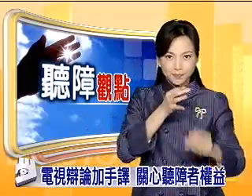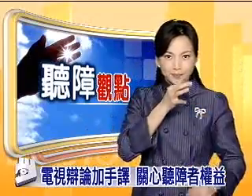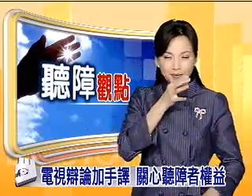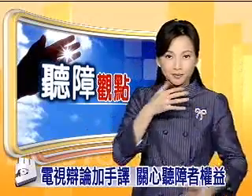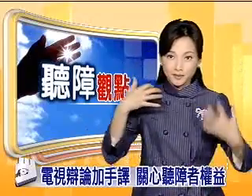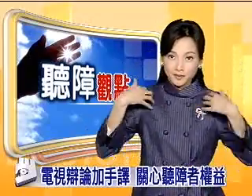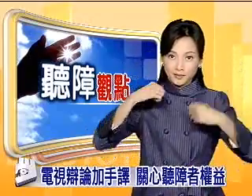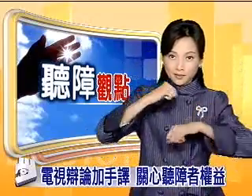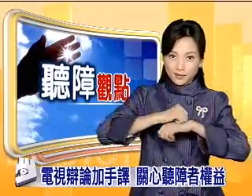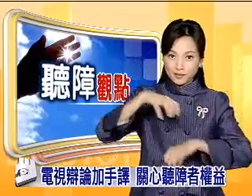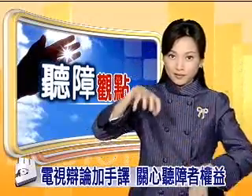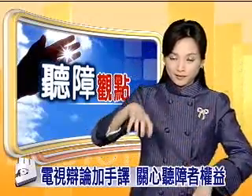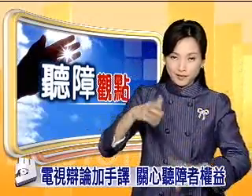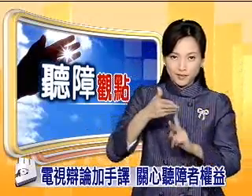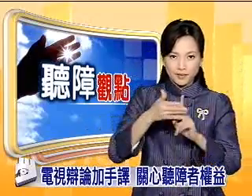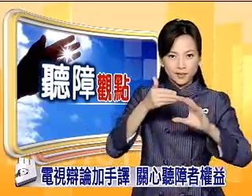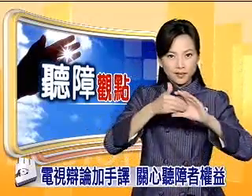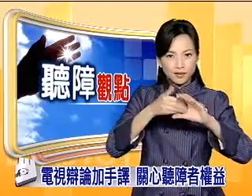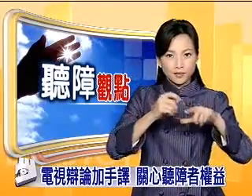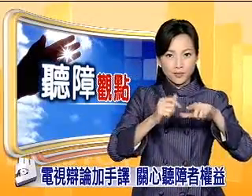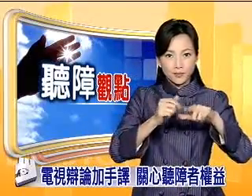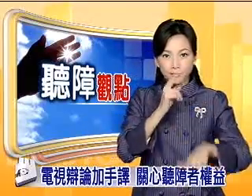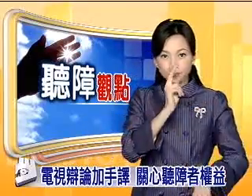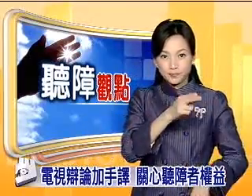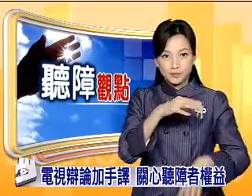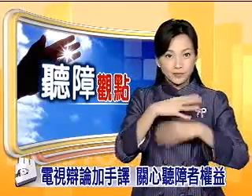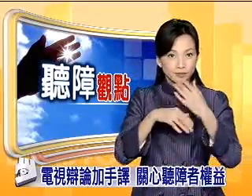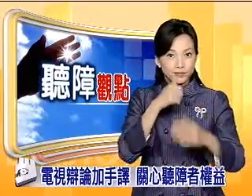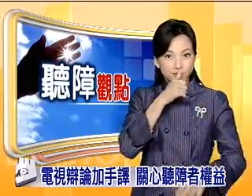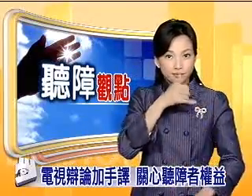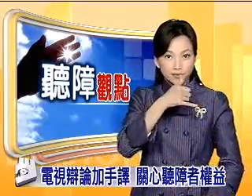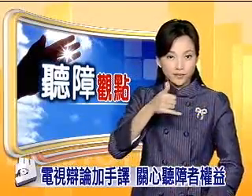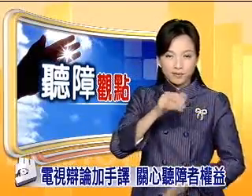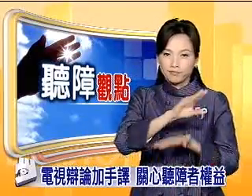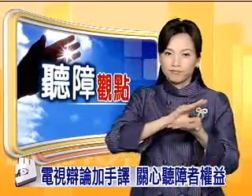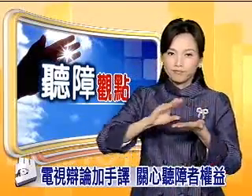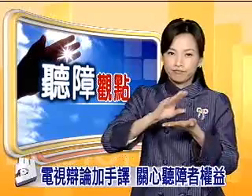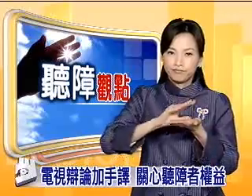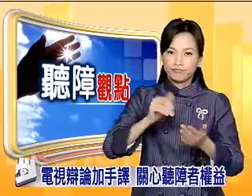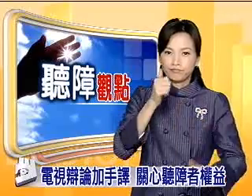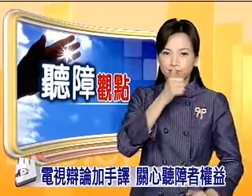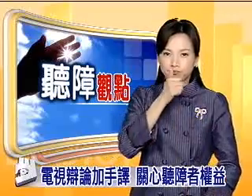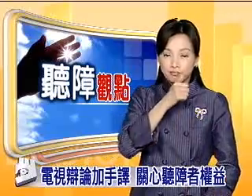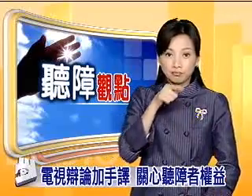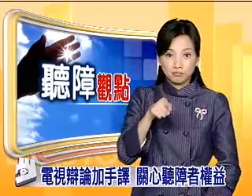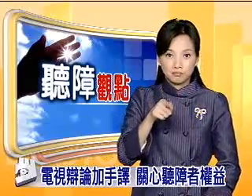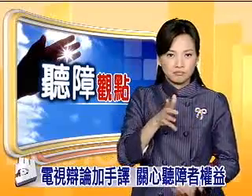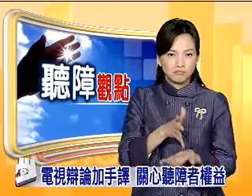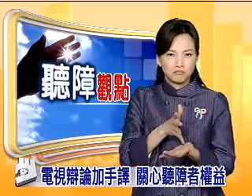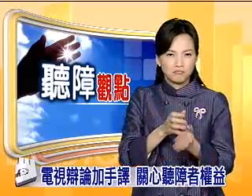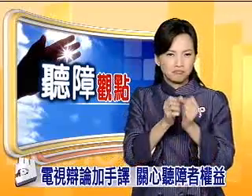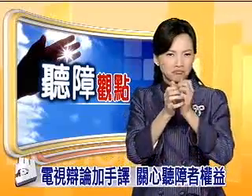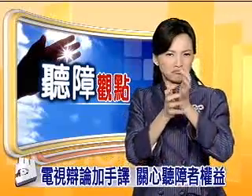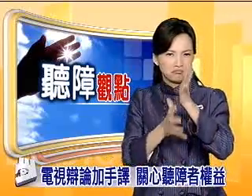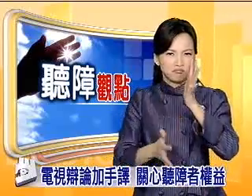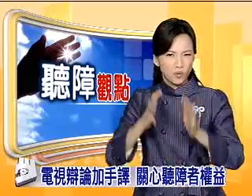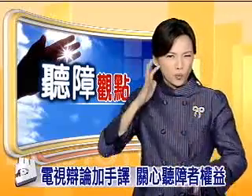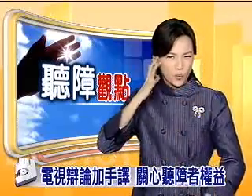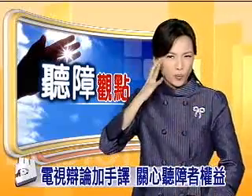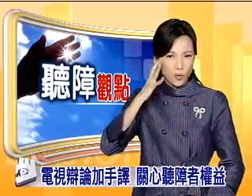转发赏支持明镜与点点栏